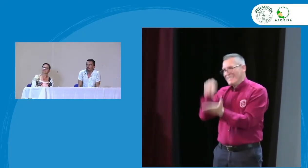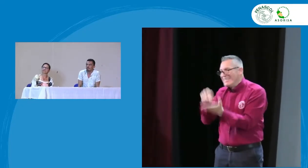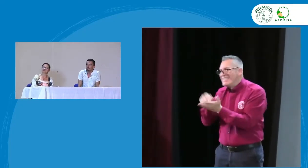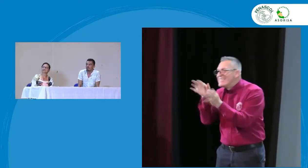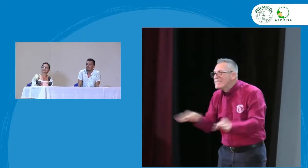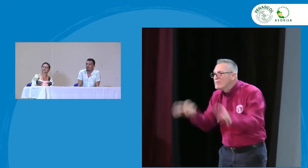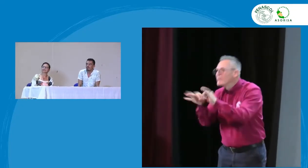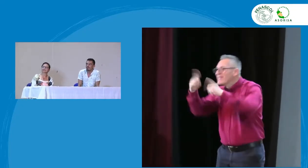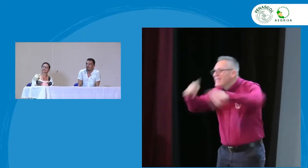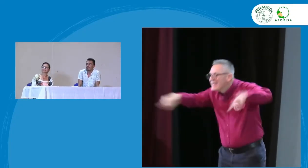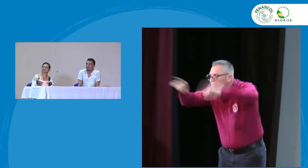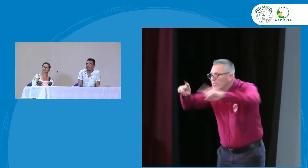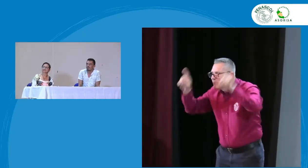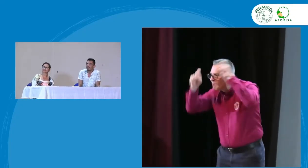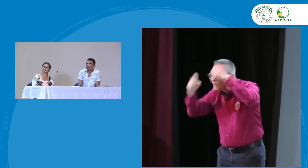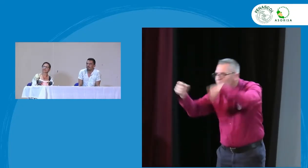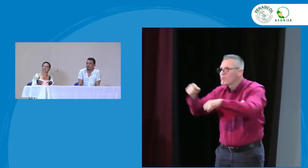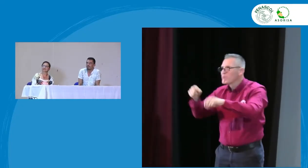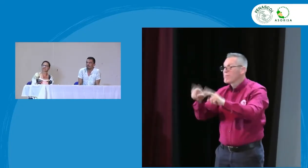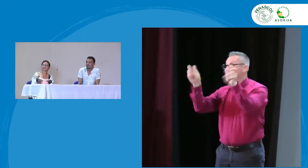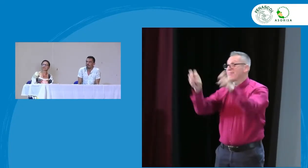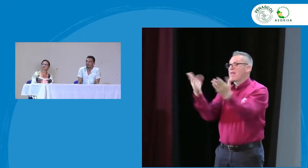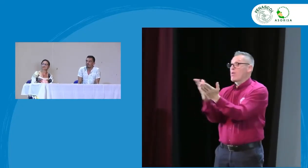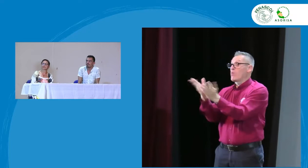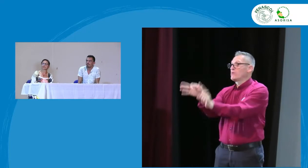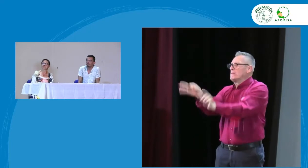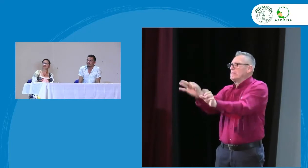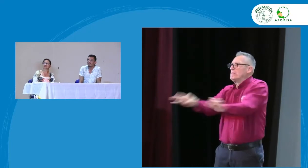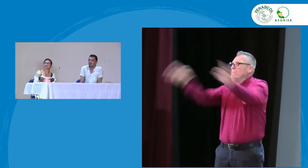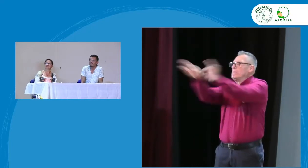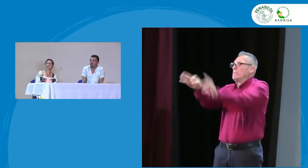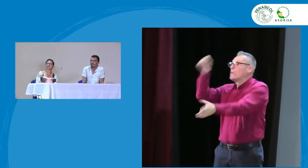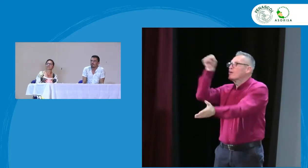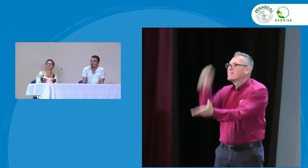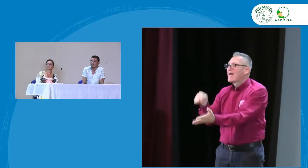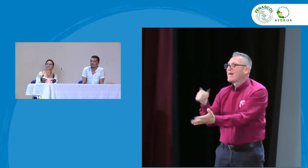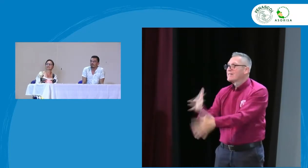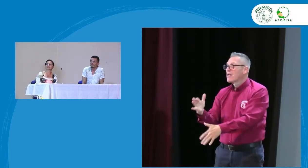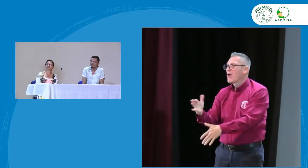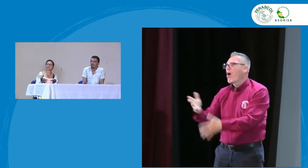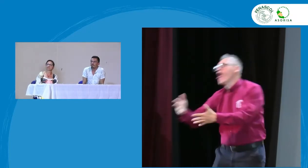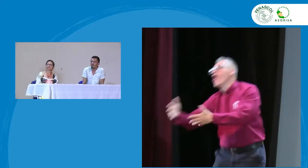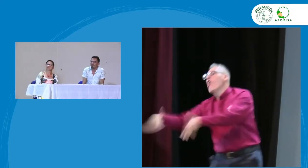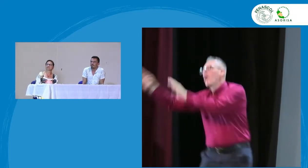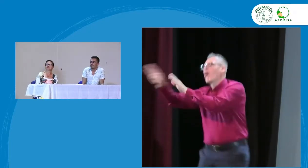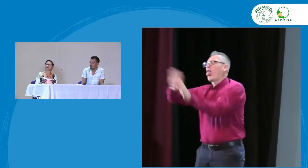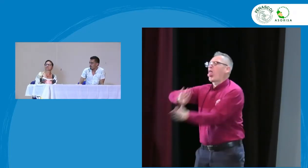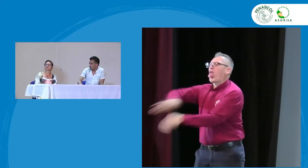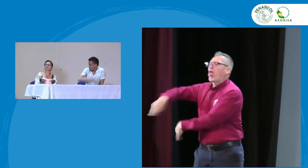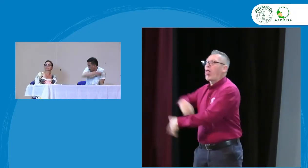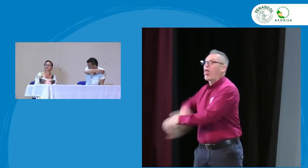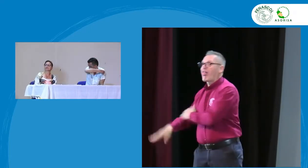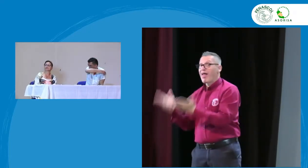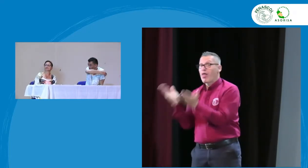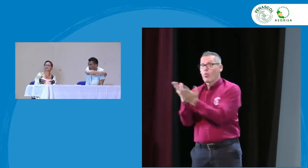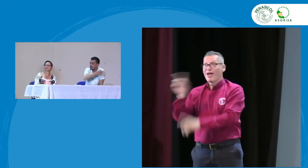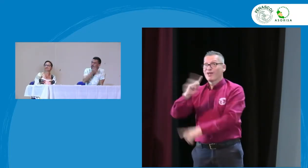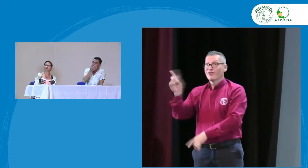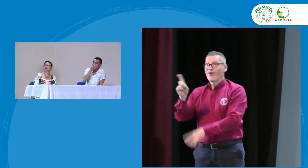mismos colectivos de personas sordas y que pensemos la educación reflexionemos a este respecto porque es algo sumamente importante que a